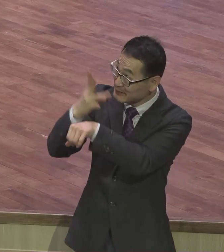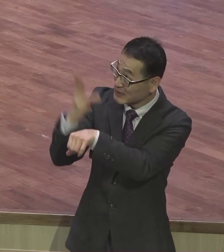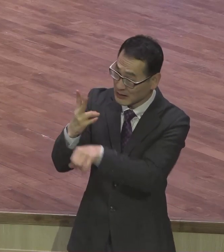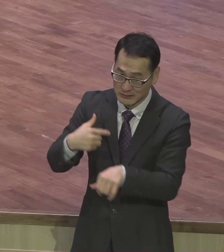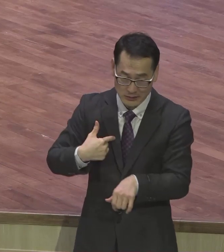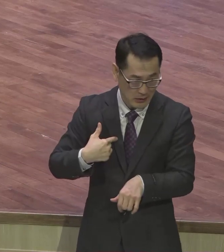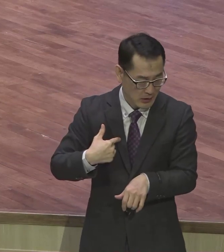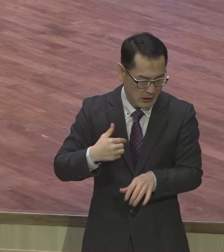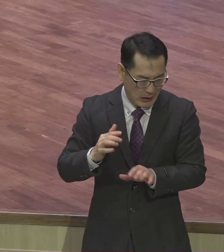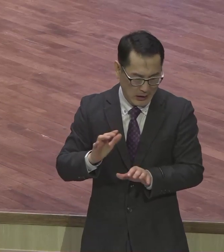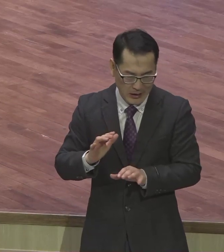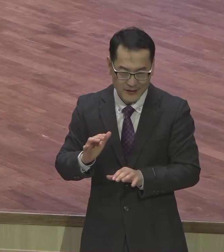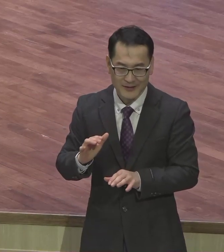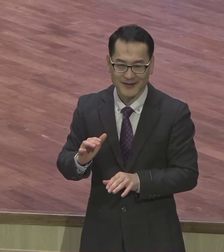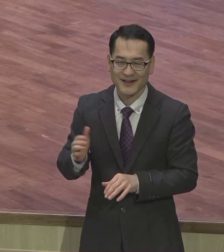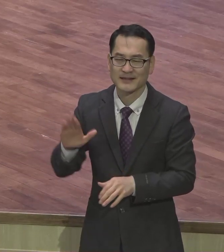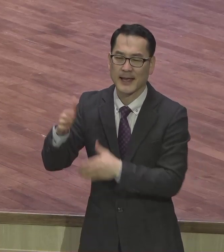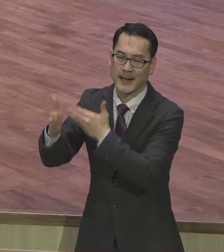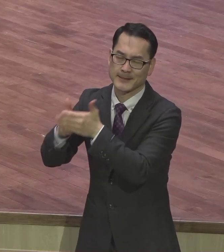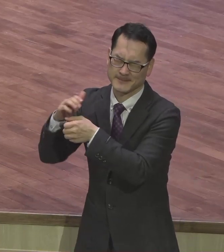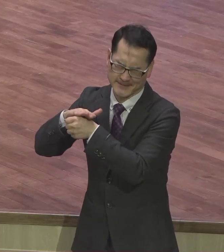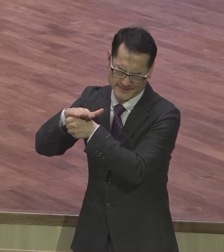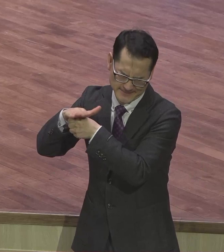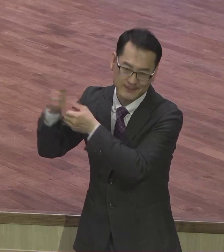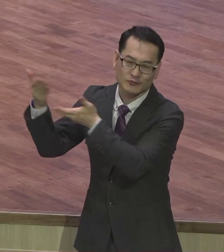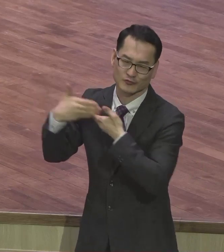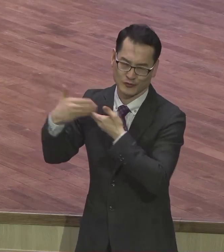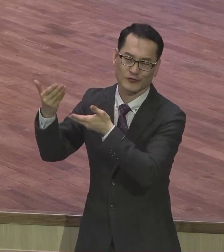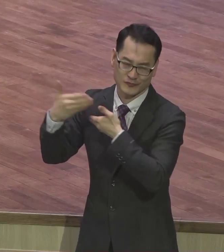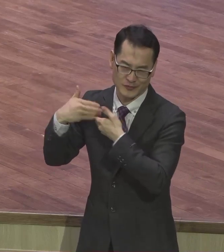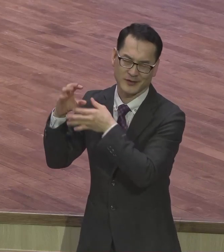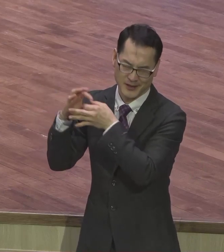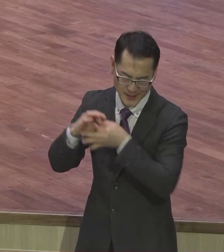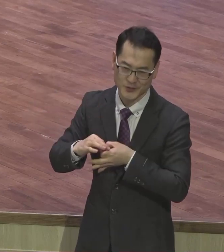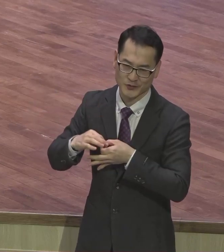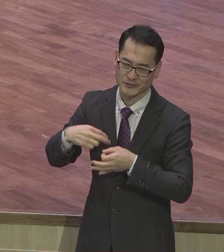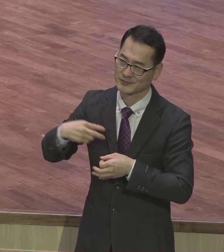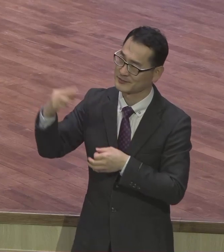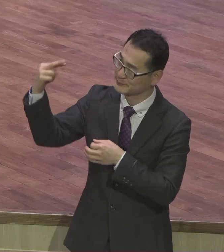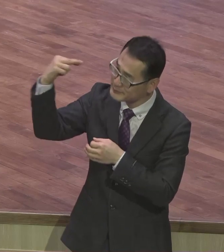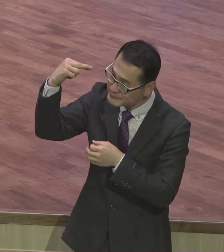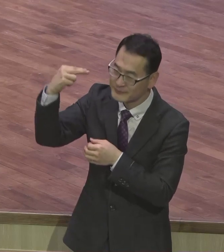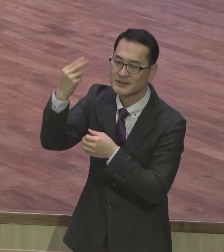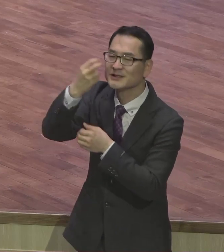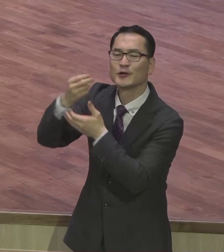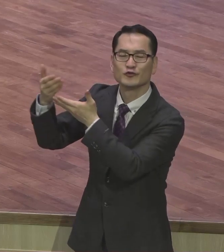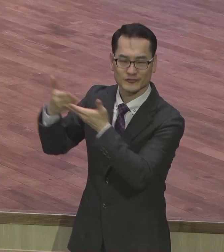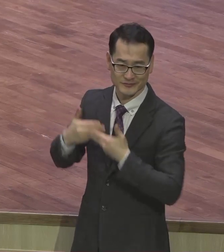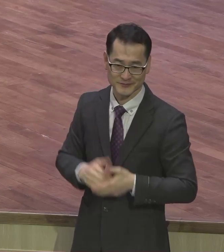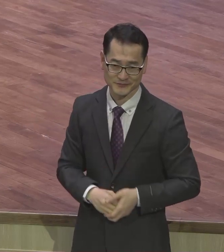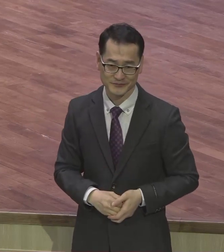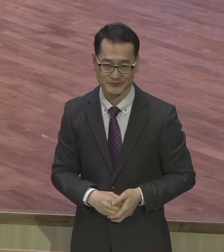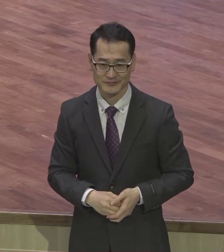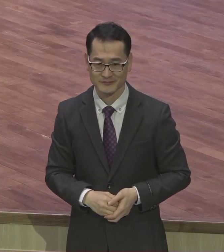영광받기 위해서 그래서요 하나님의 구원 계획을 이루는 것이 우리의 소원이고 이제는